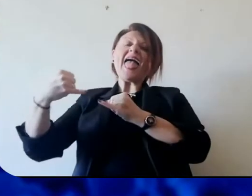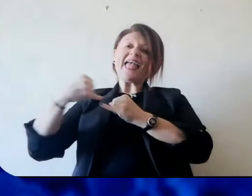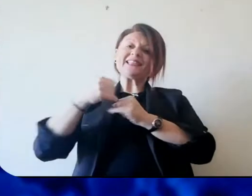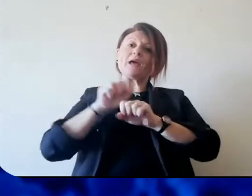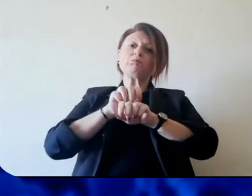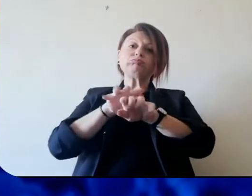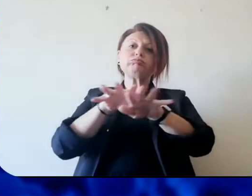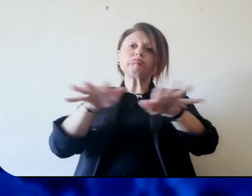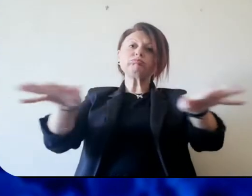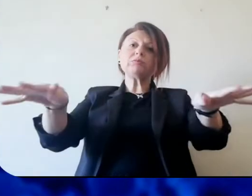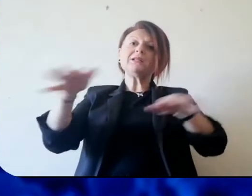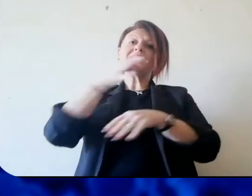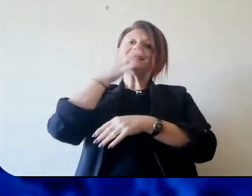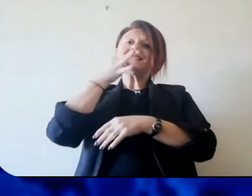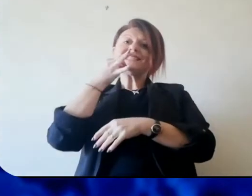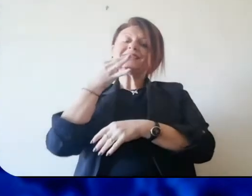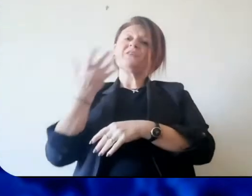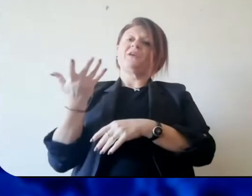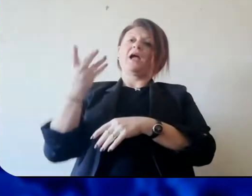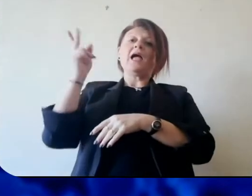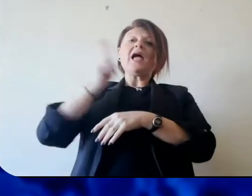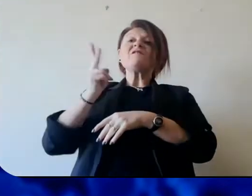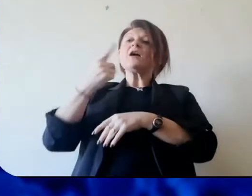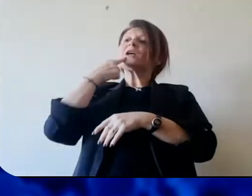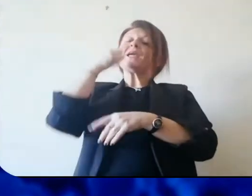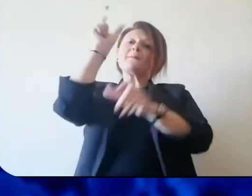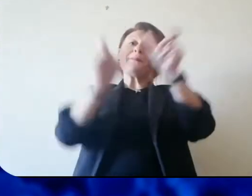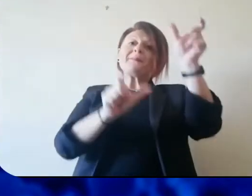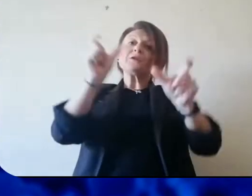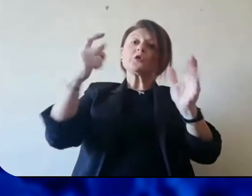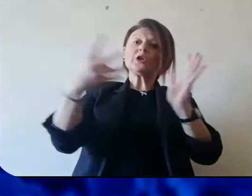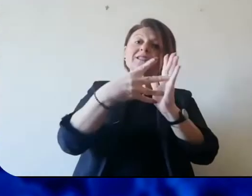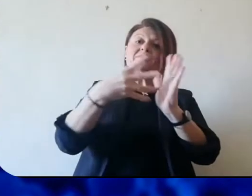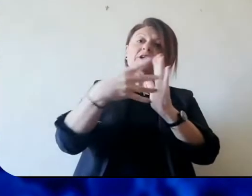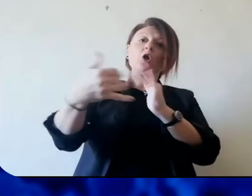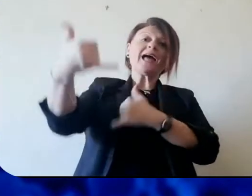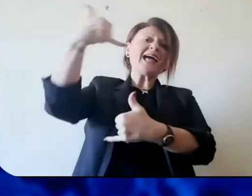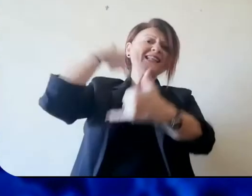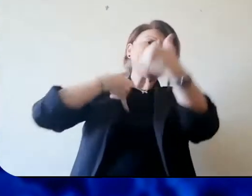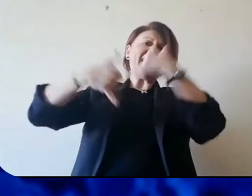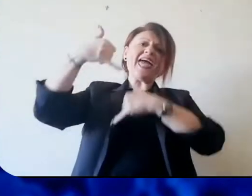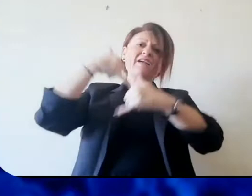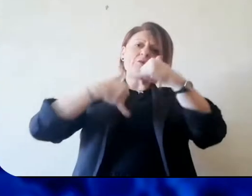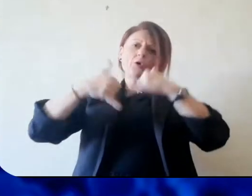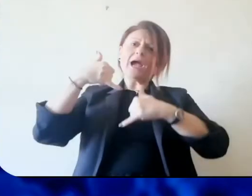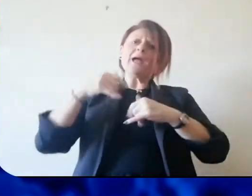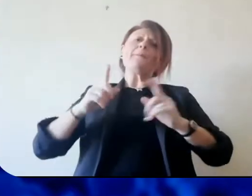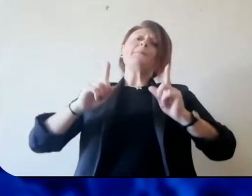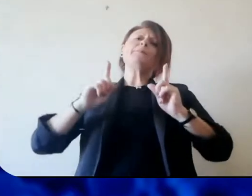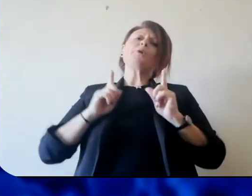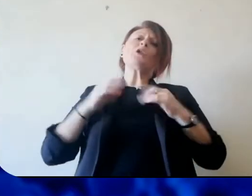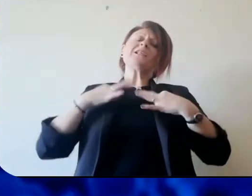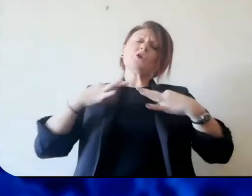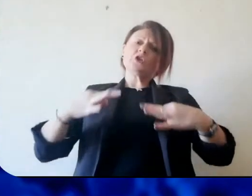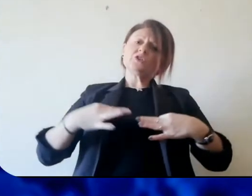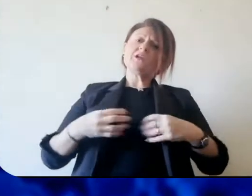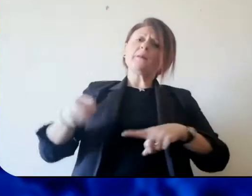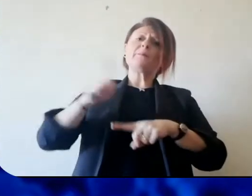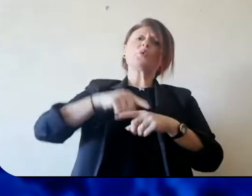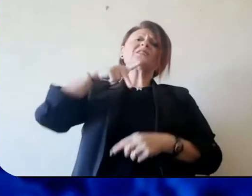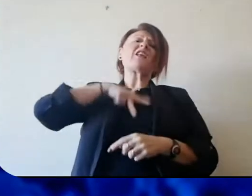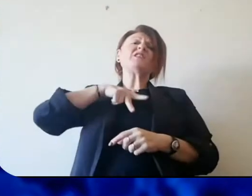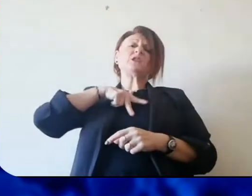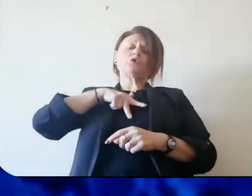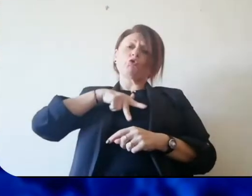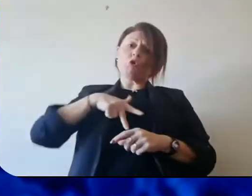così, stiamo veramente avendo dei riscontri importanti, attraverso i nostri canali, telefonando al Comune, al personale sia della